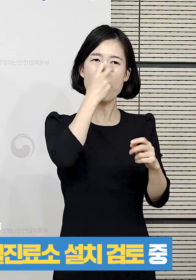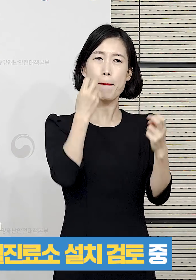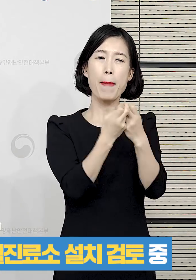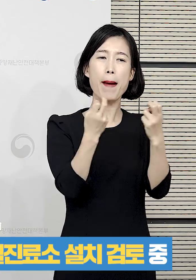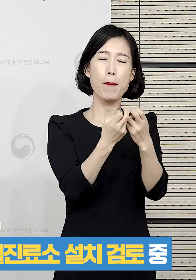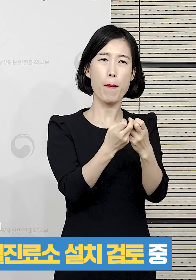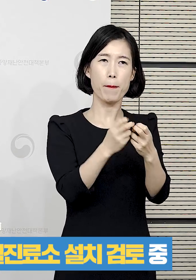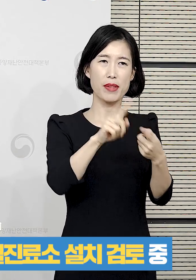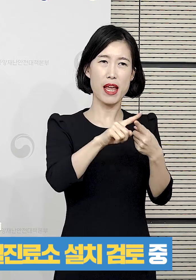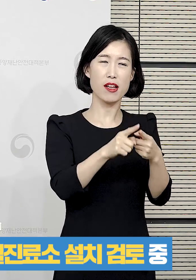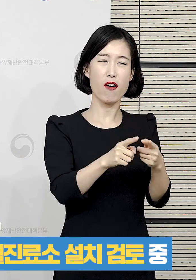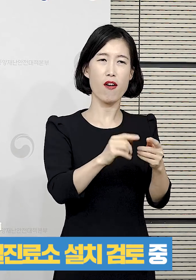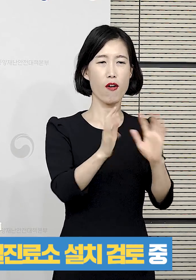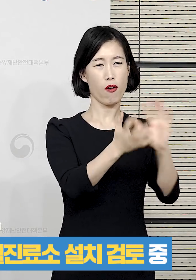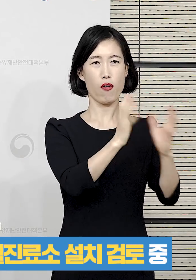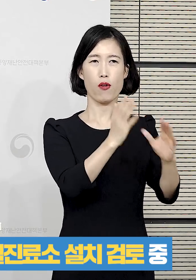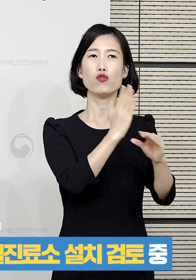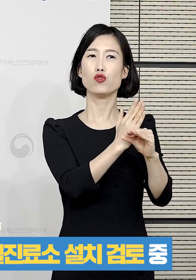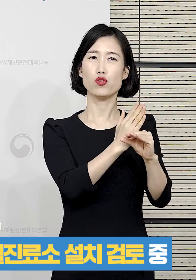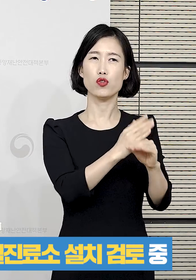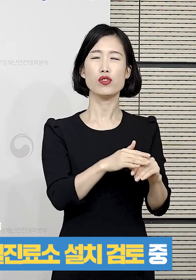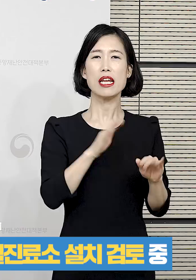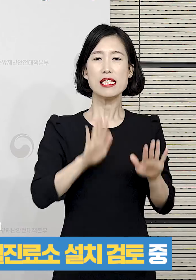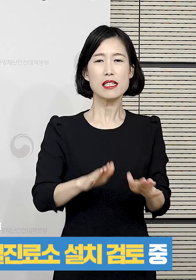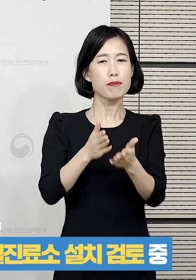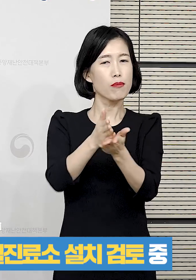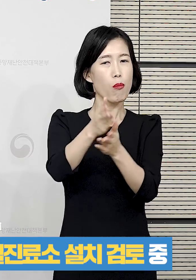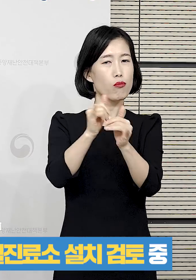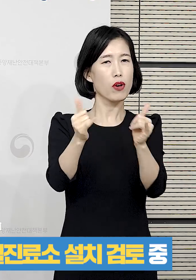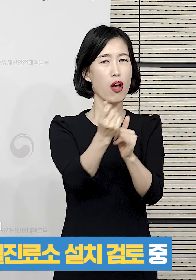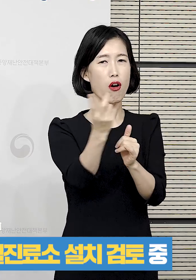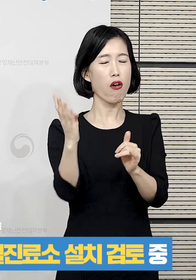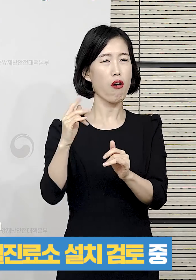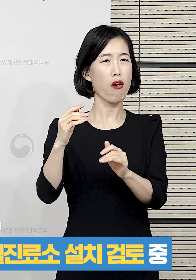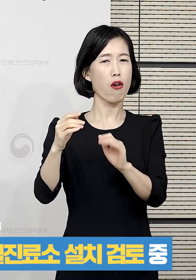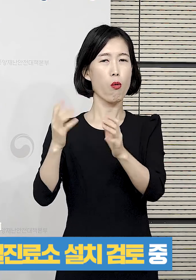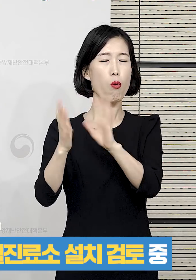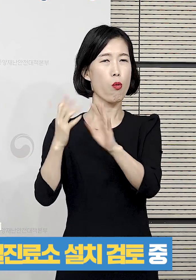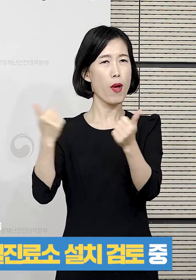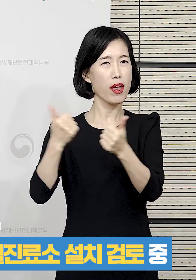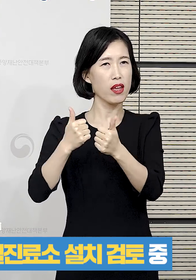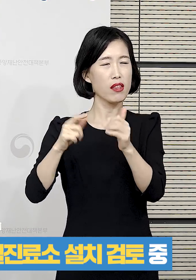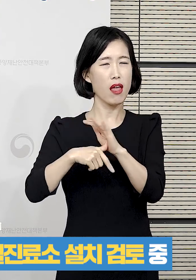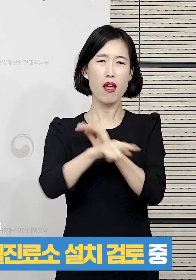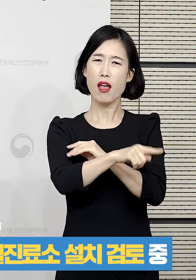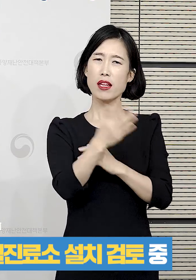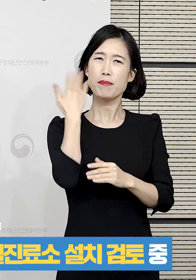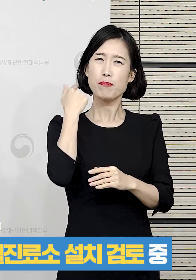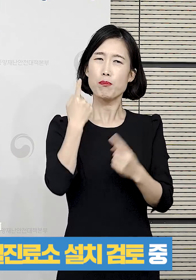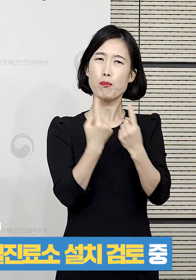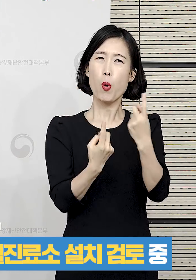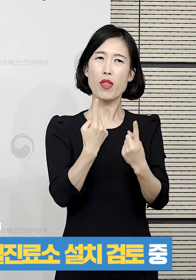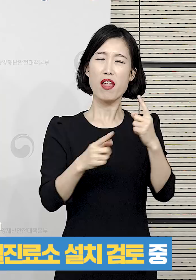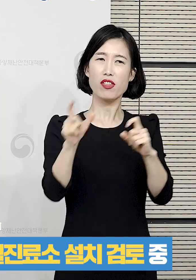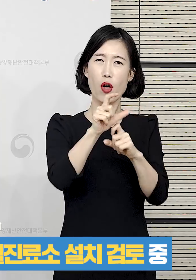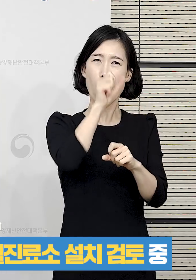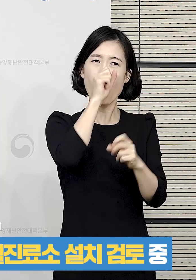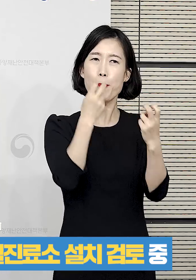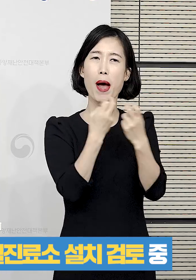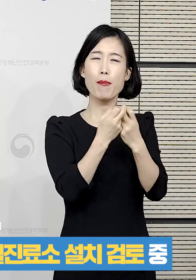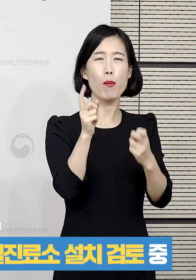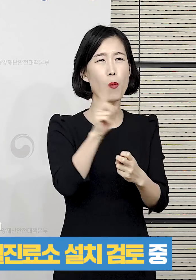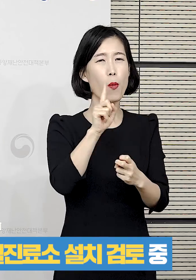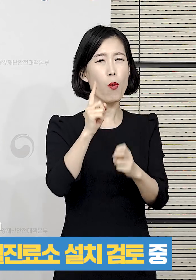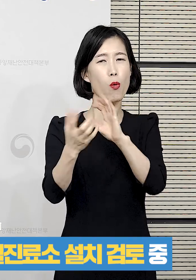선별진료소 설치를 검토하고 있는 중이고요. 아마 저희가 지금 전문가 분들하고 같이 협의하면서 개선 방안들을 지금 광고하고